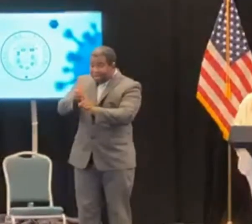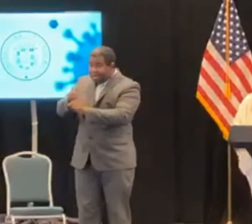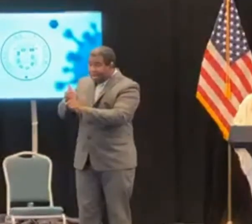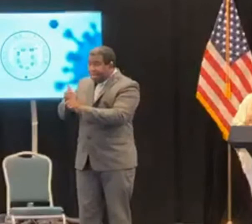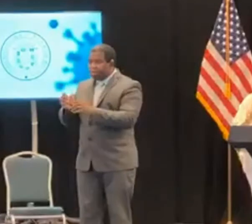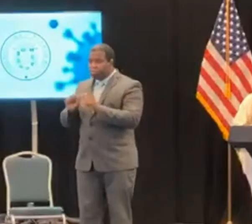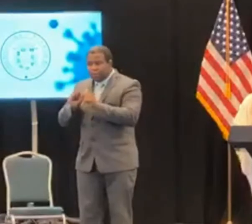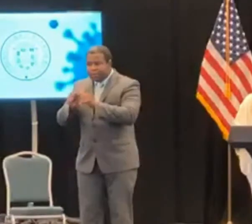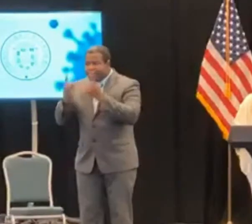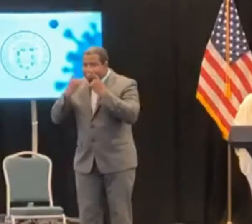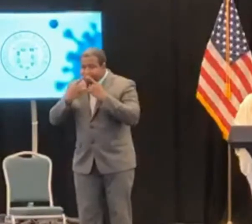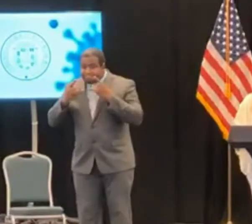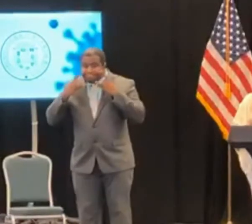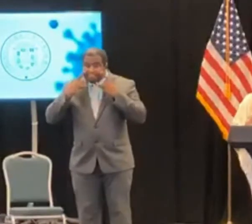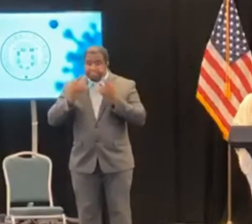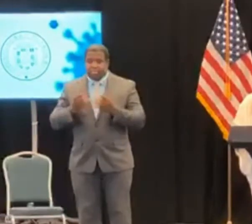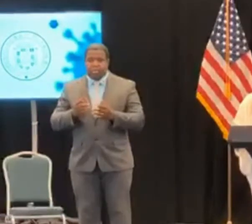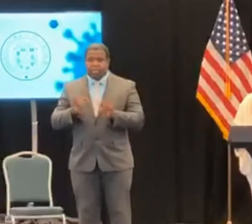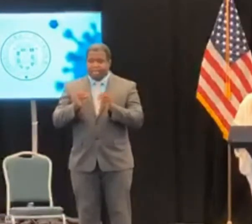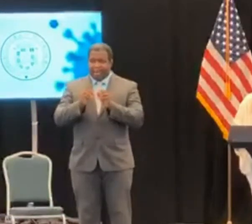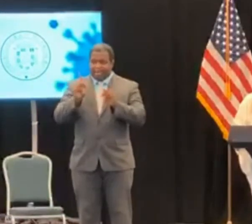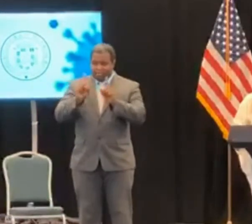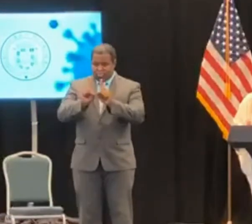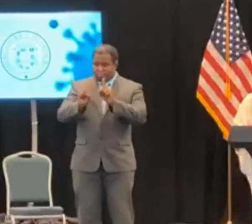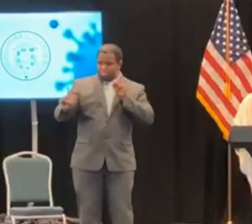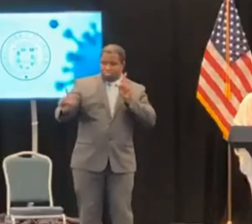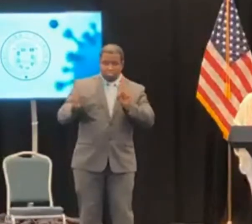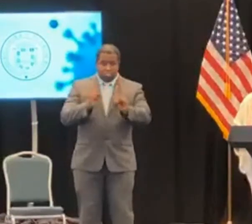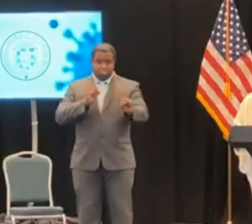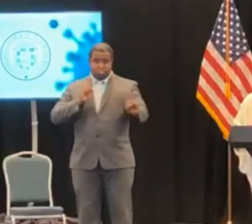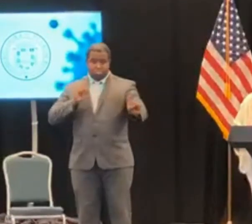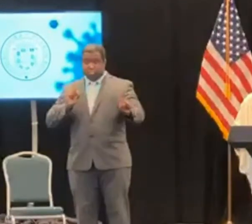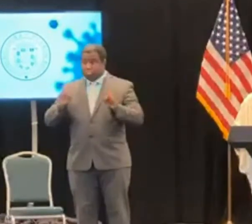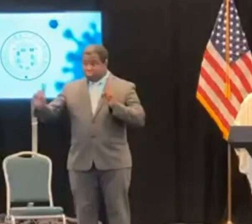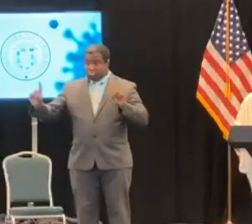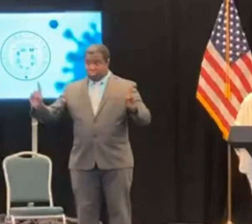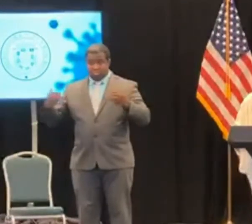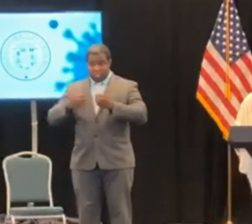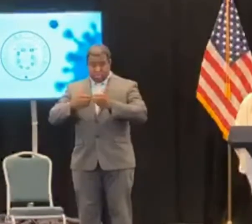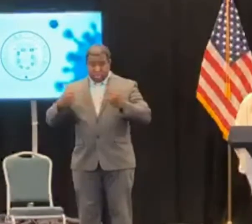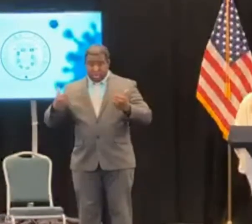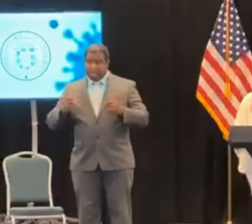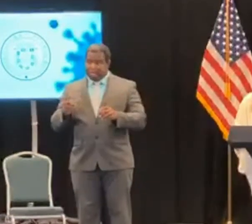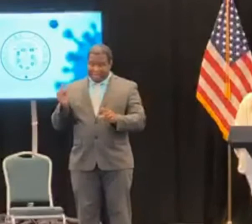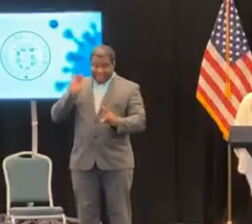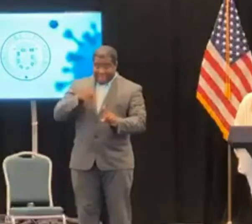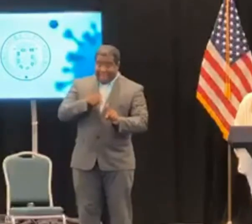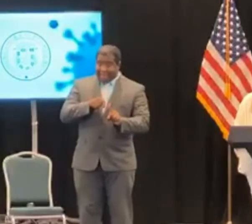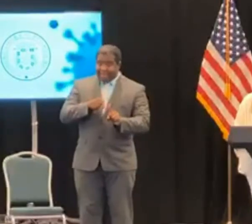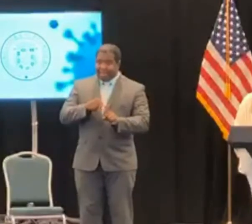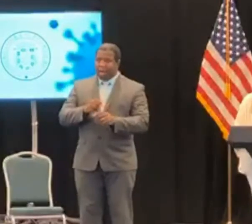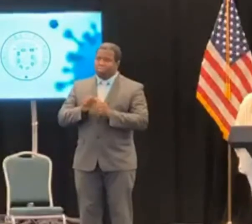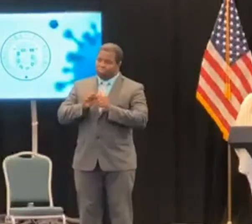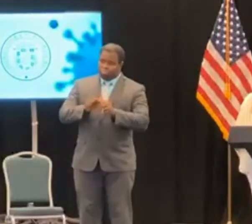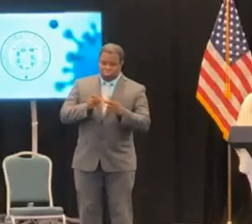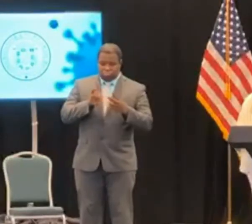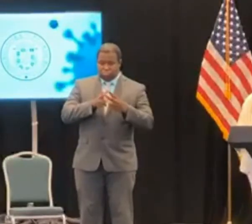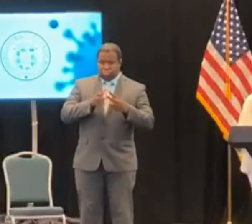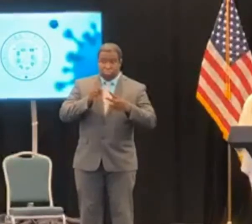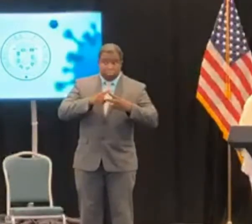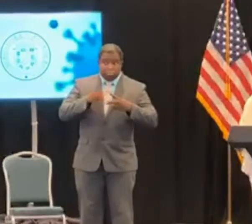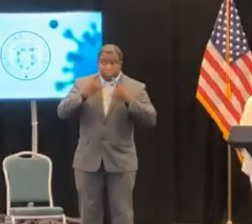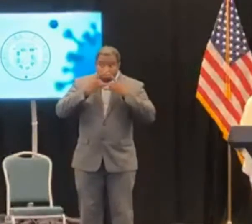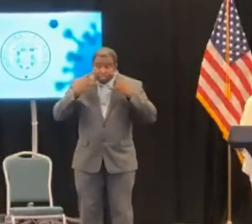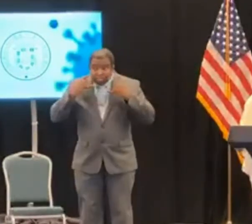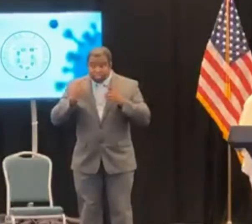físico continúan siendo las únicas medidas que nos ayudará a salvar nuestras vidas y las de nuestros